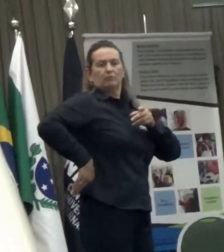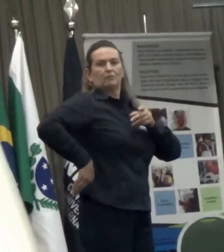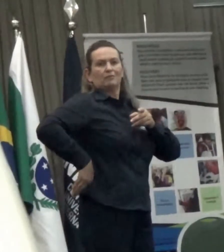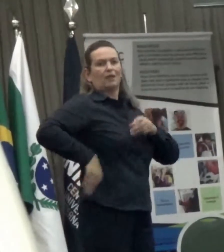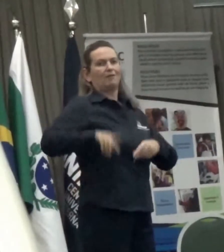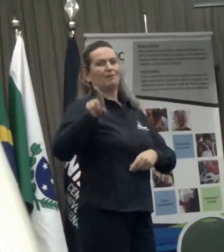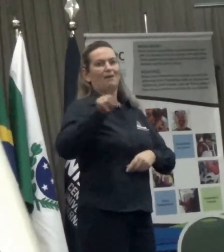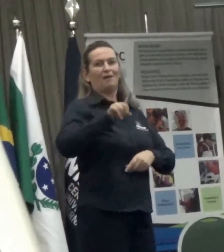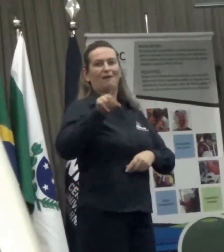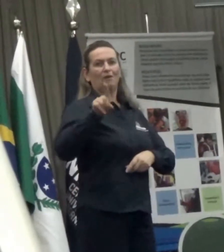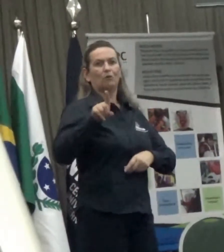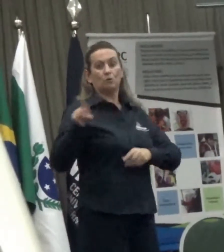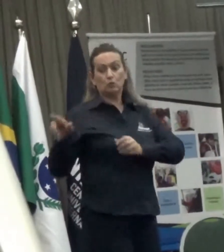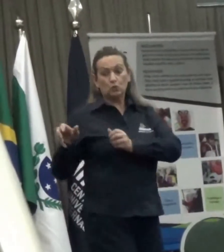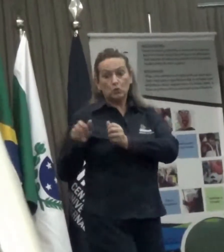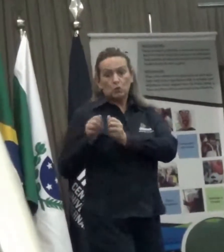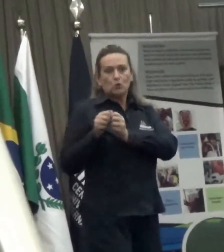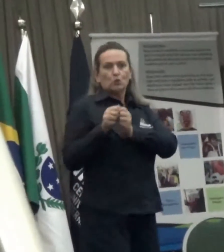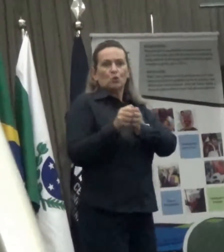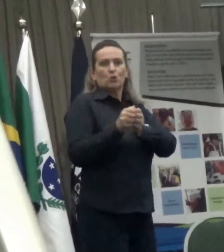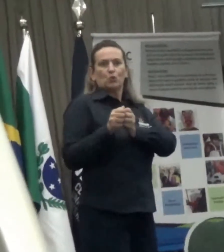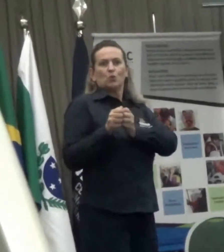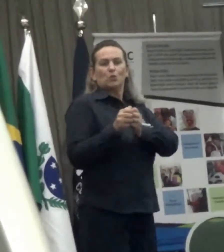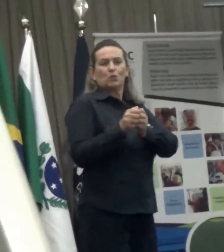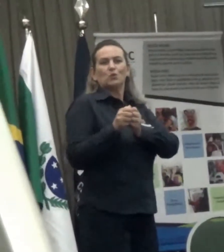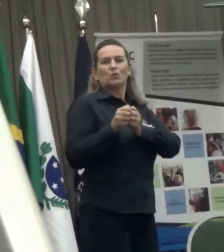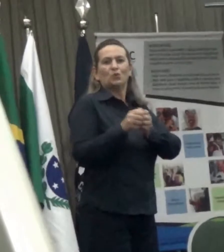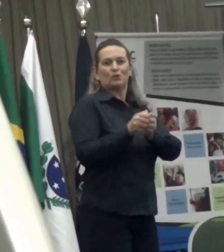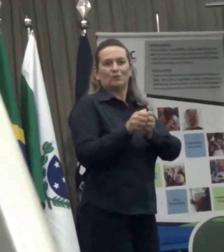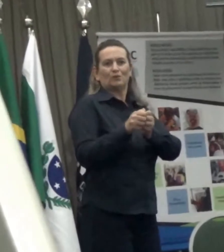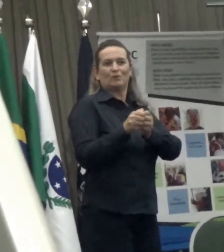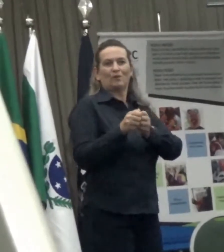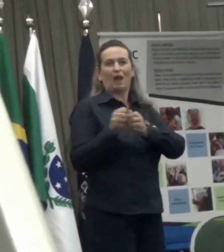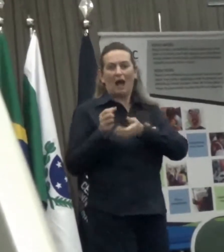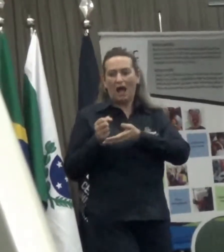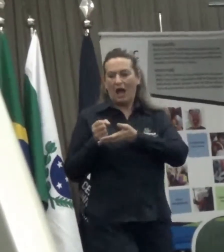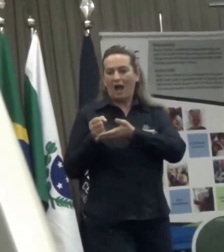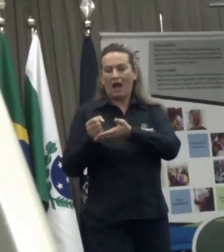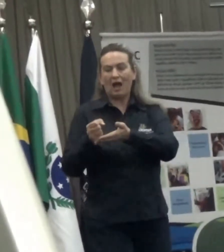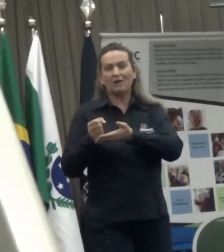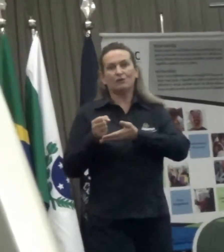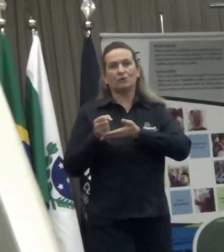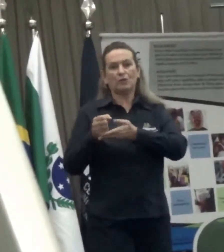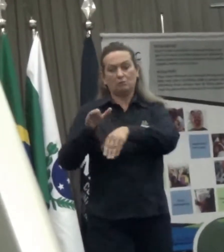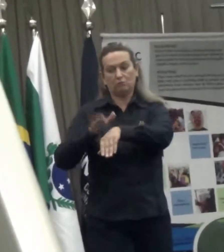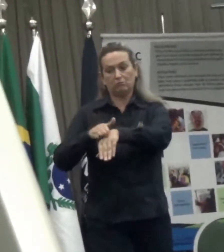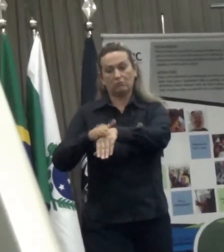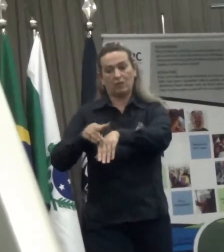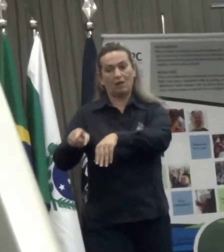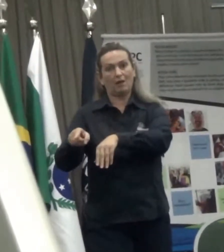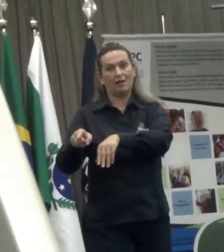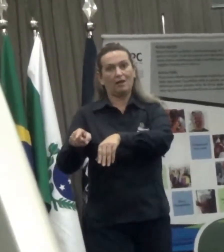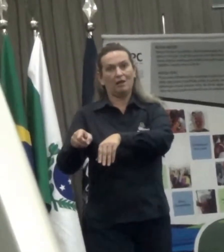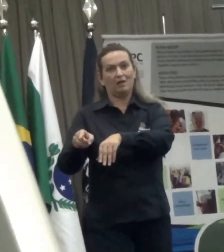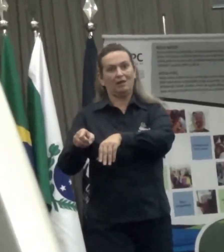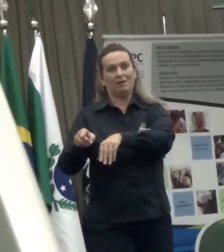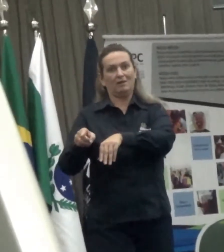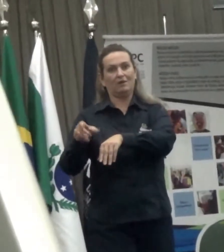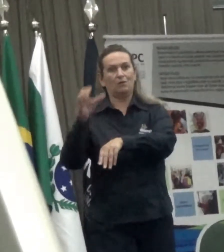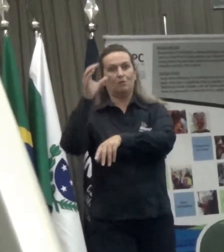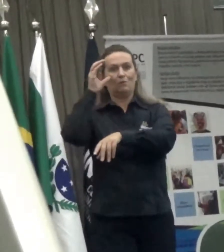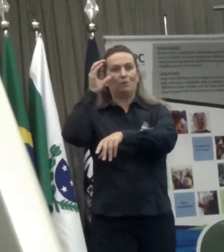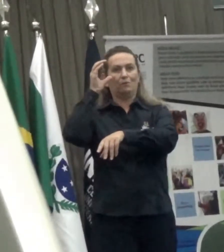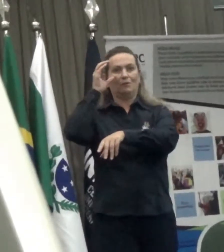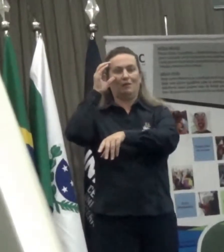uma assistência e não uma representação. A pessoa com deficiência intelectual ou mental, portanto, passa a ser o senhor do seu destino.